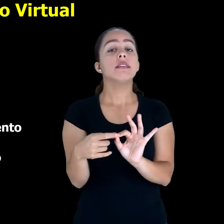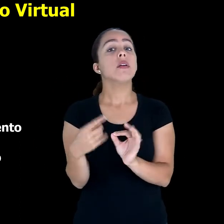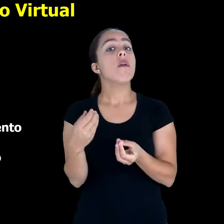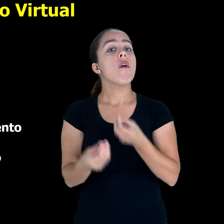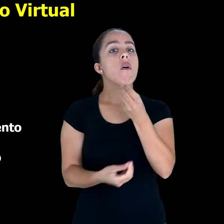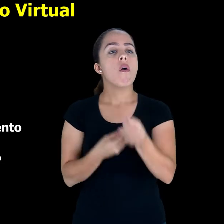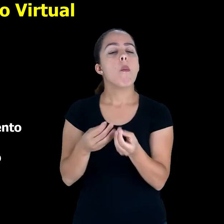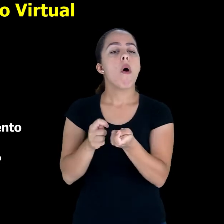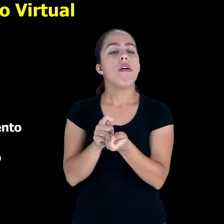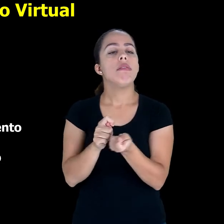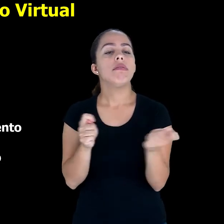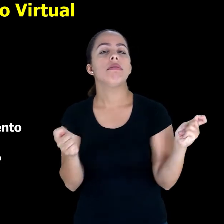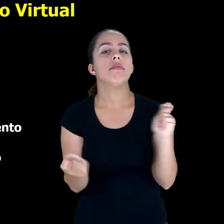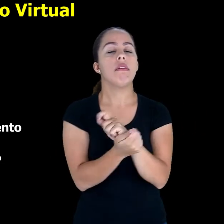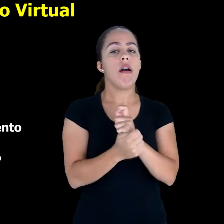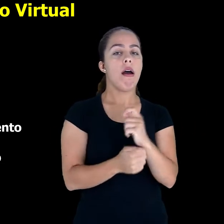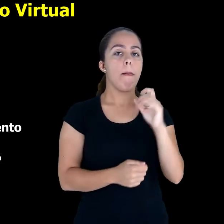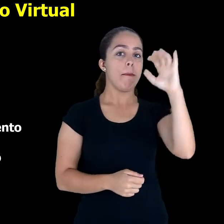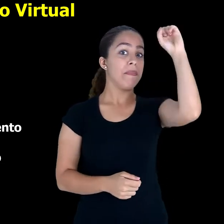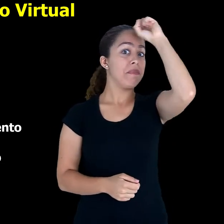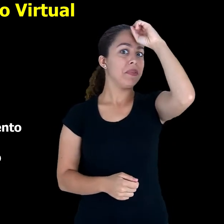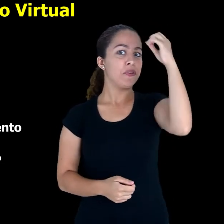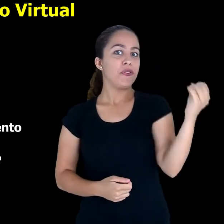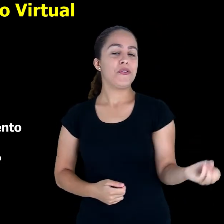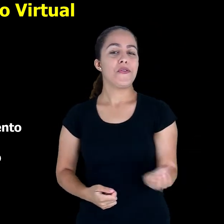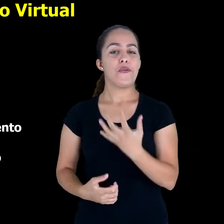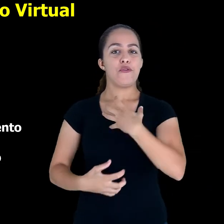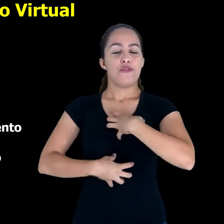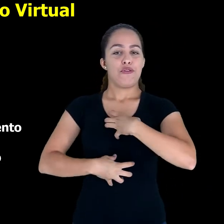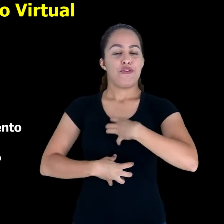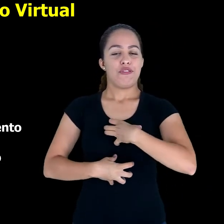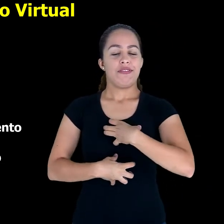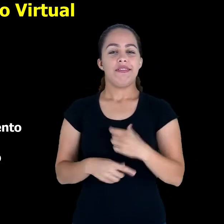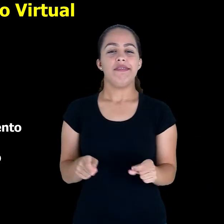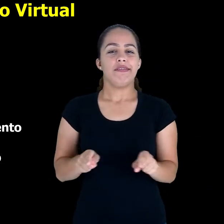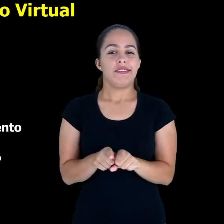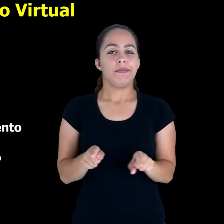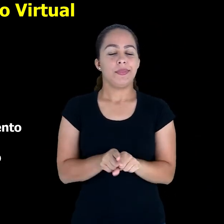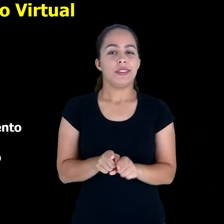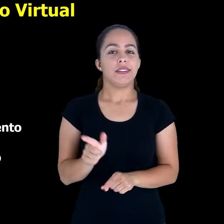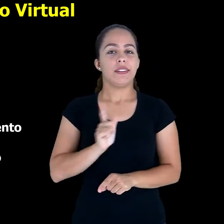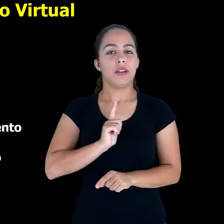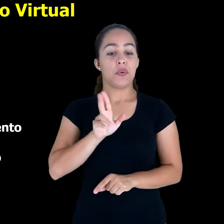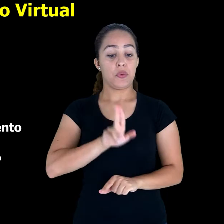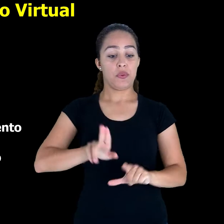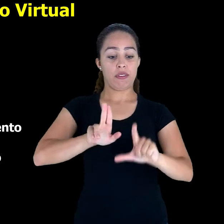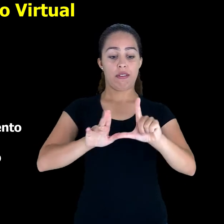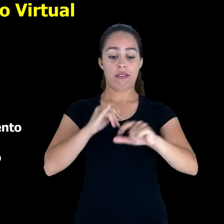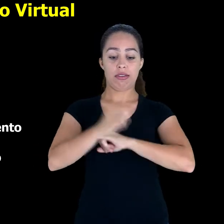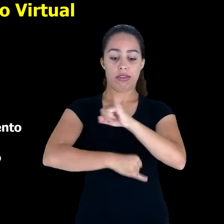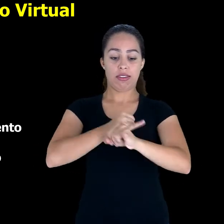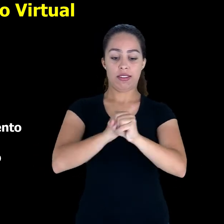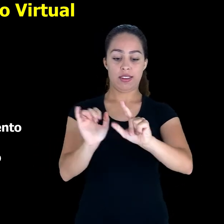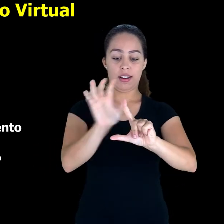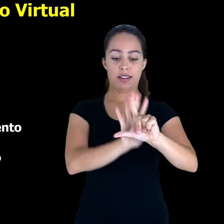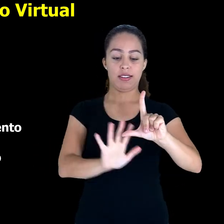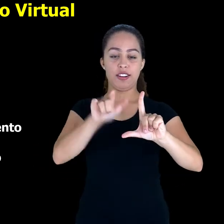para a gente poder adequar os estilos de aprendizagem e os estilos de uso do espaço virtual.